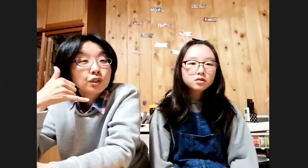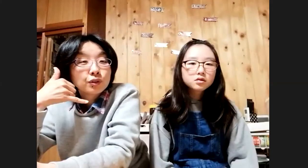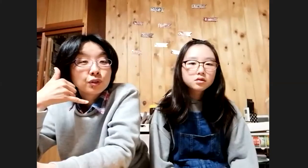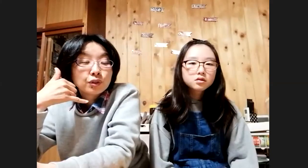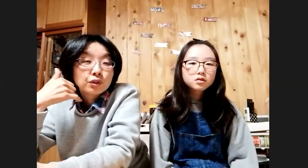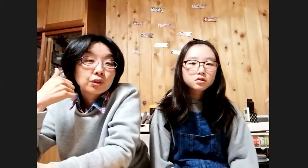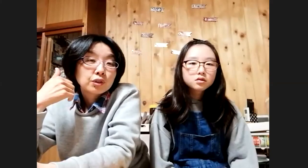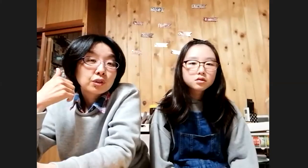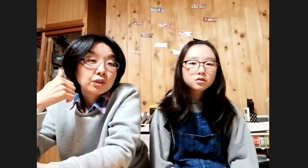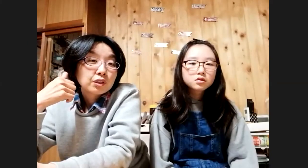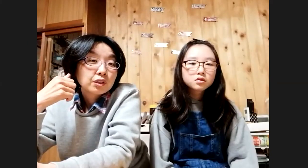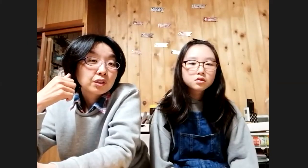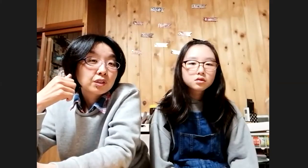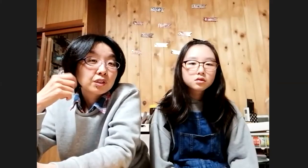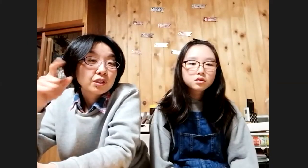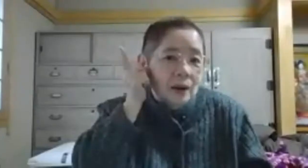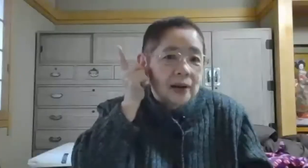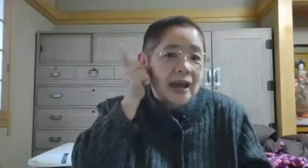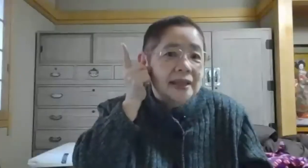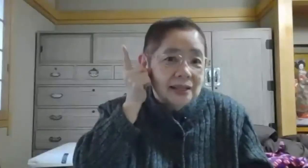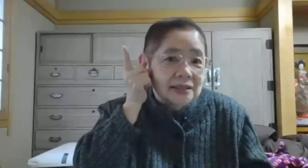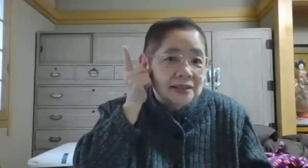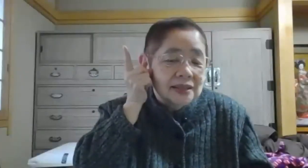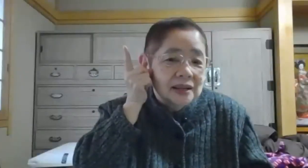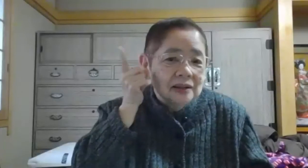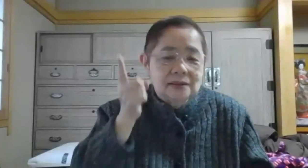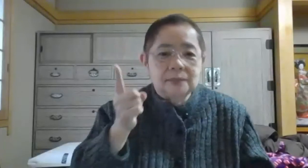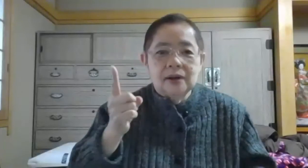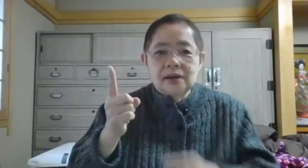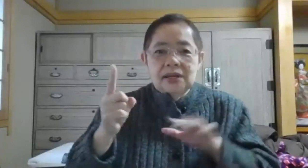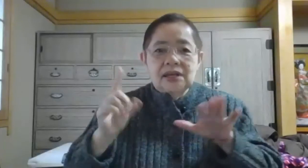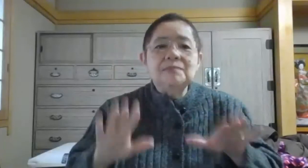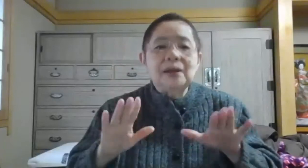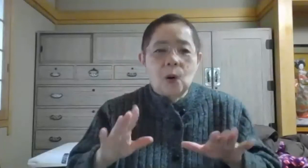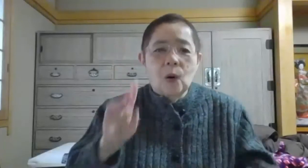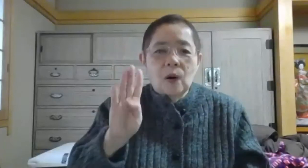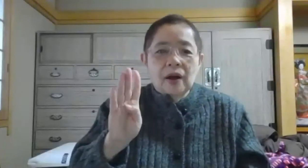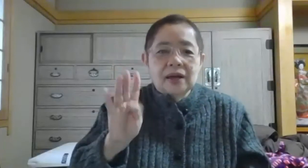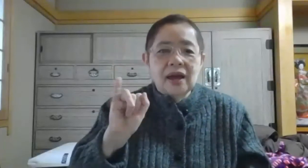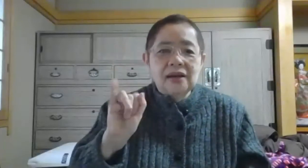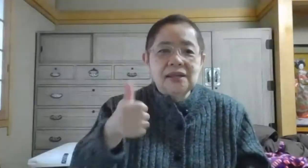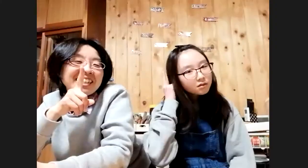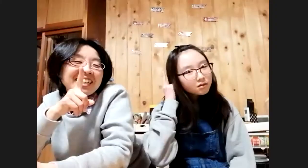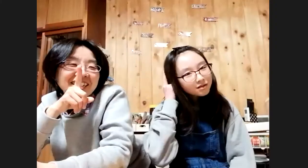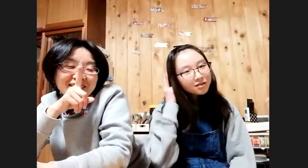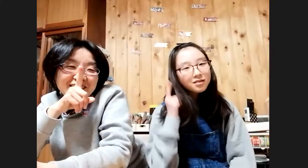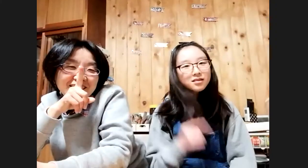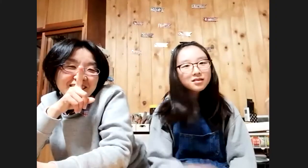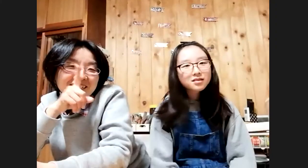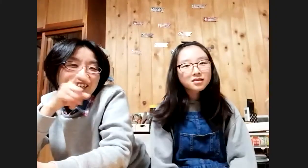ならば、電話、これ携帯ですでも、今の携帯はアンテ